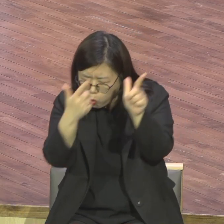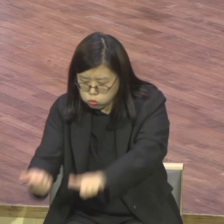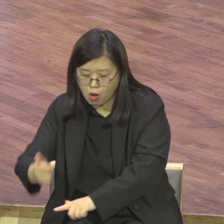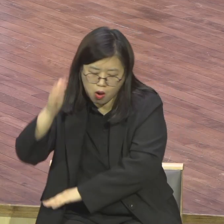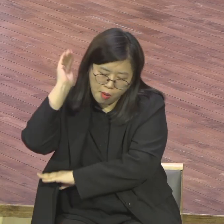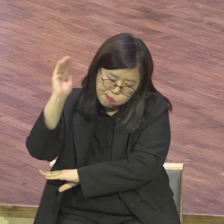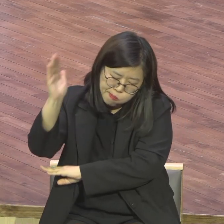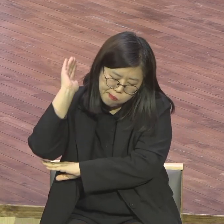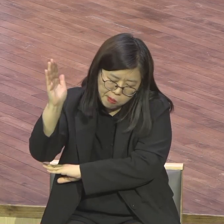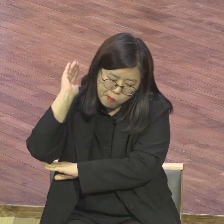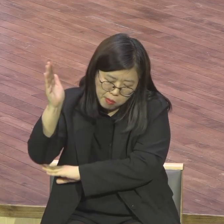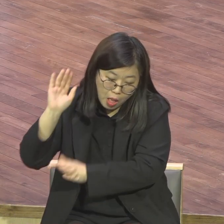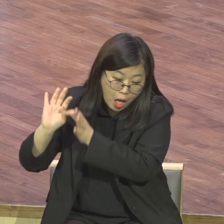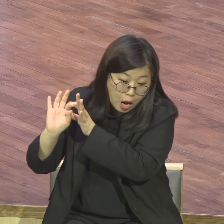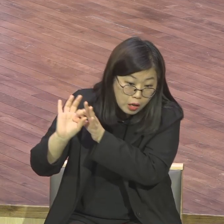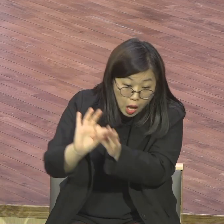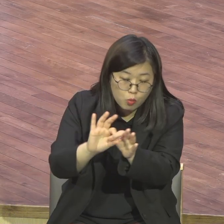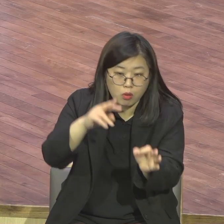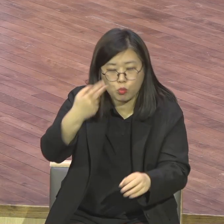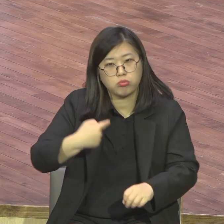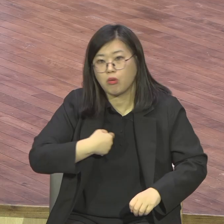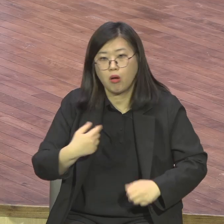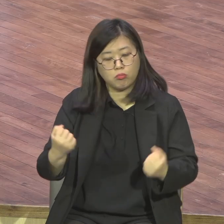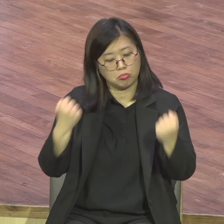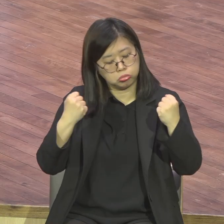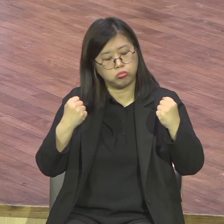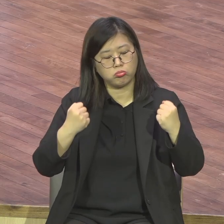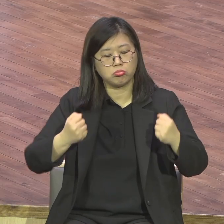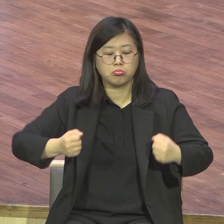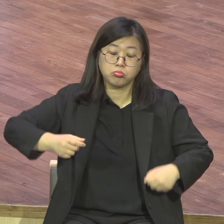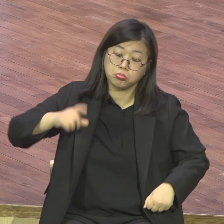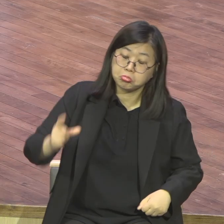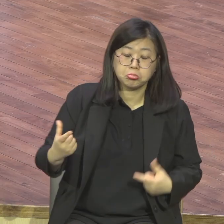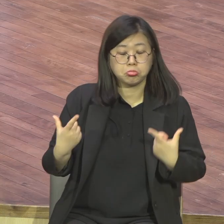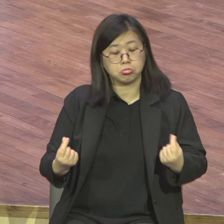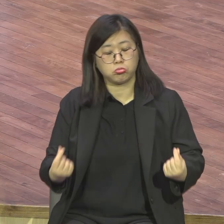지금 저하고 팔씨름 풀샵 이걸 이걸 살고 거의 없어요.